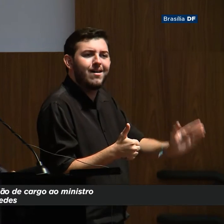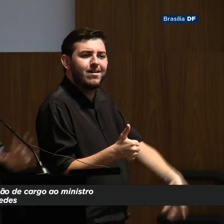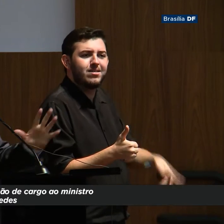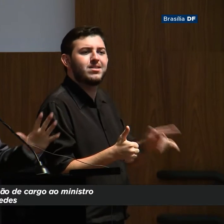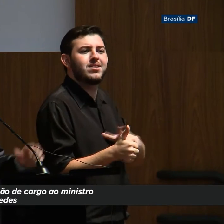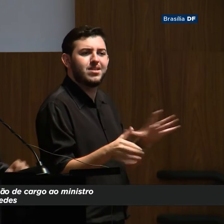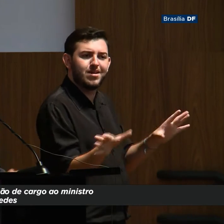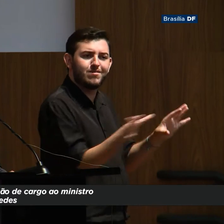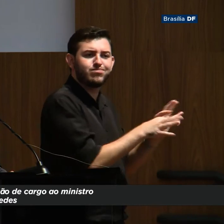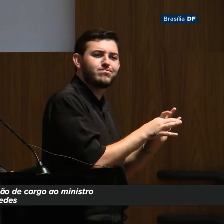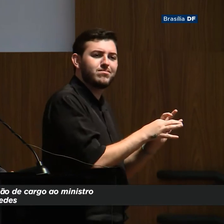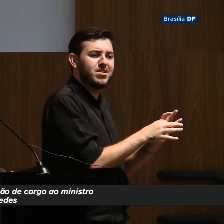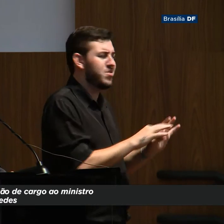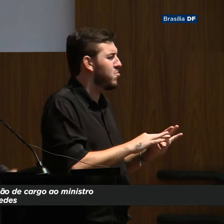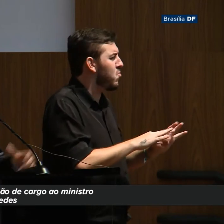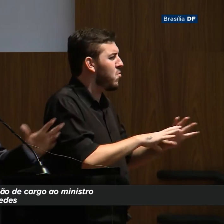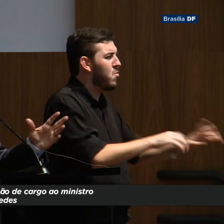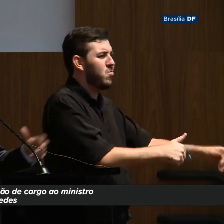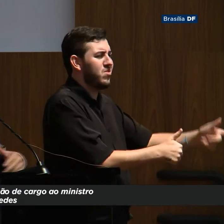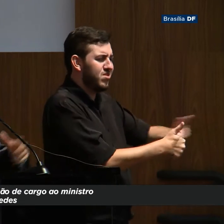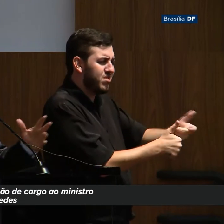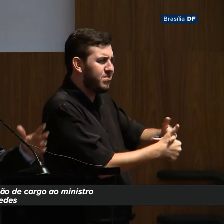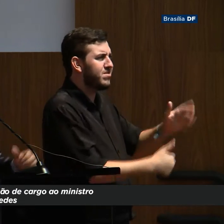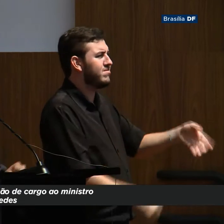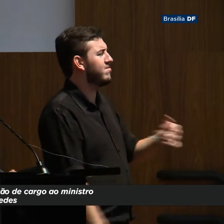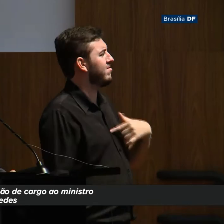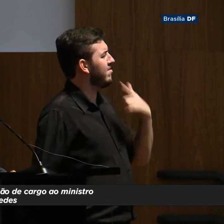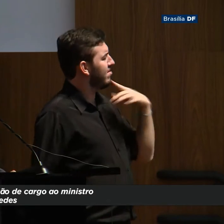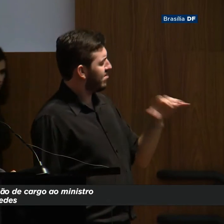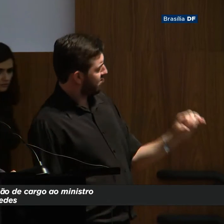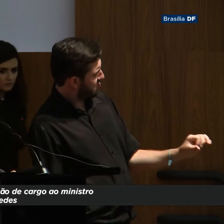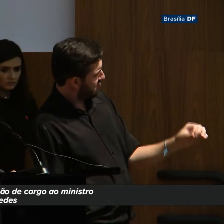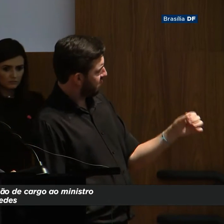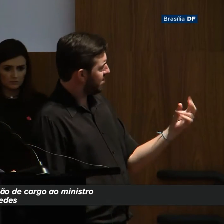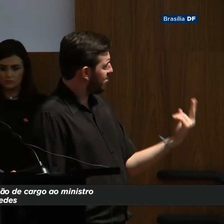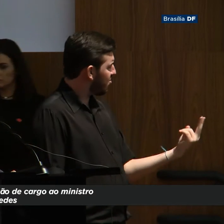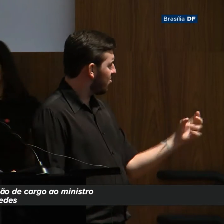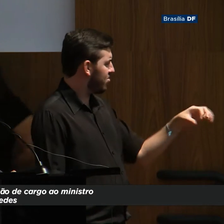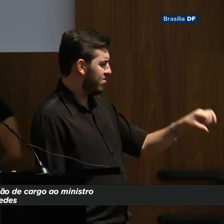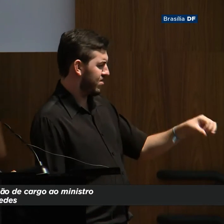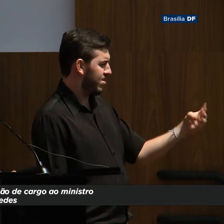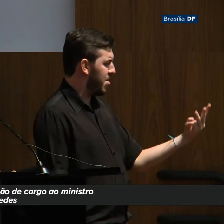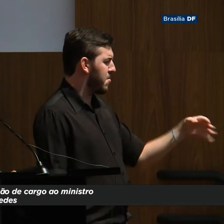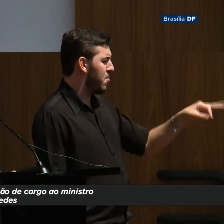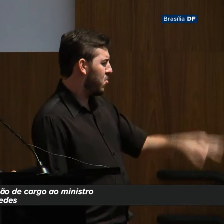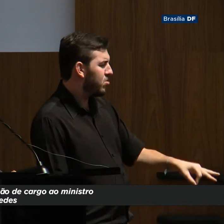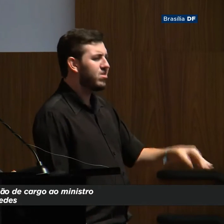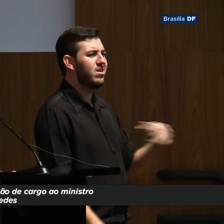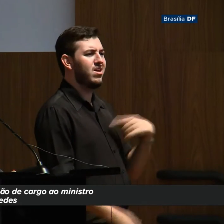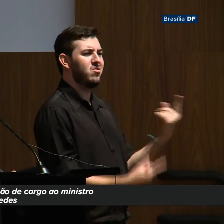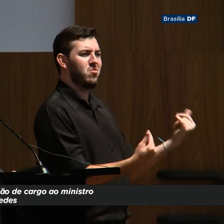todas, 92%, 93% do orçamento da União está indexado